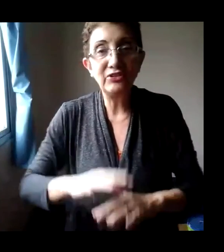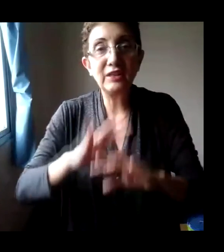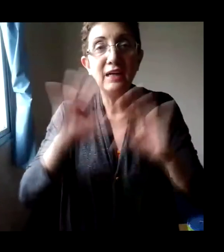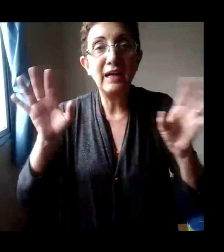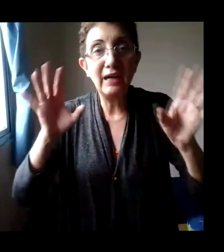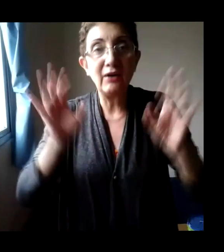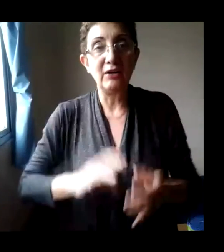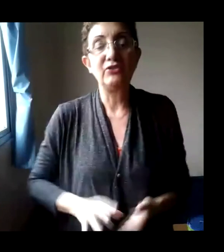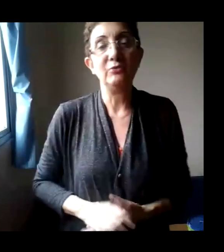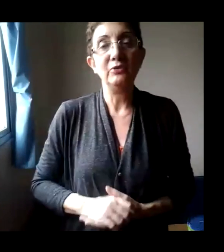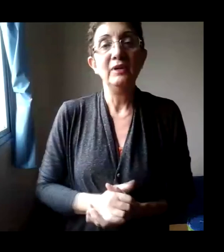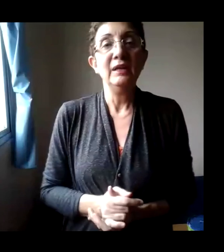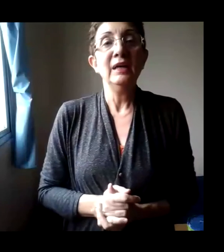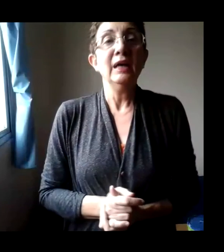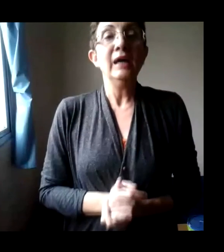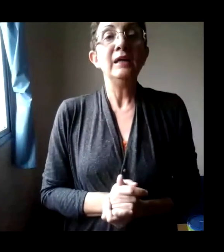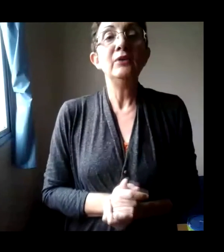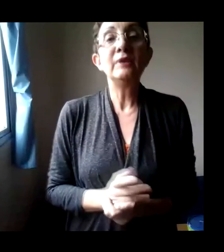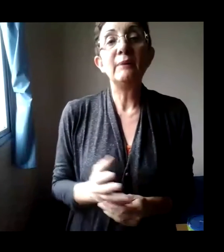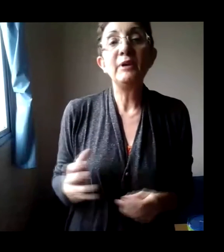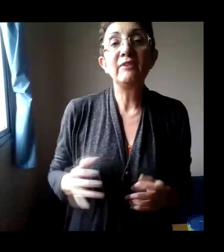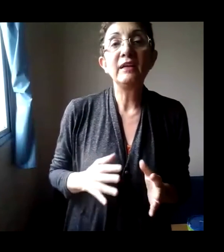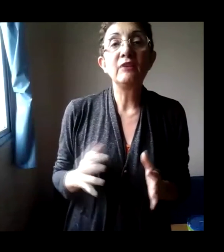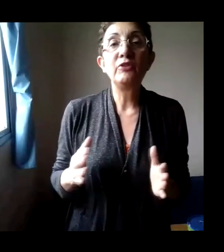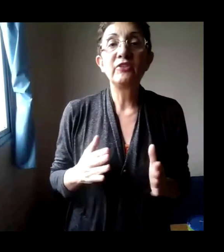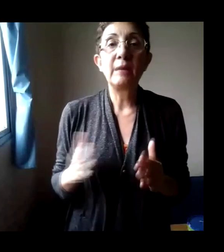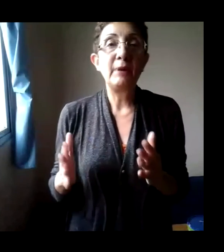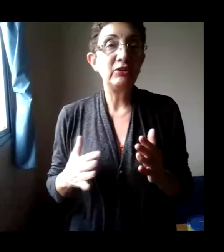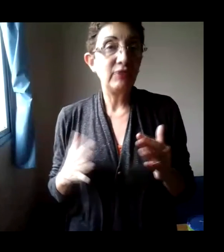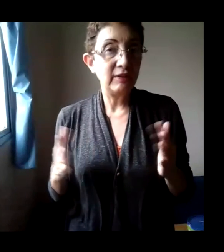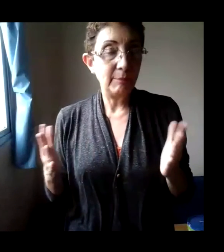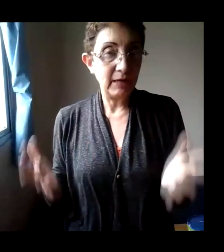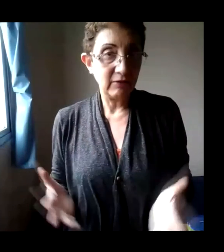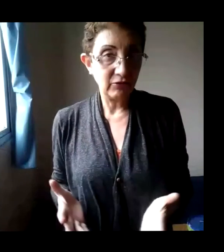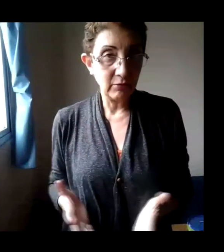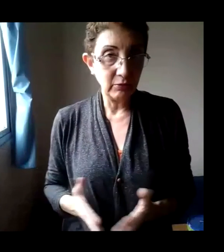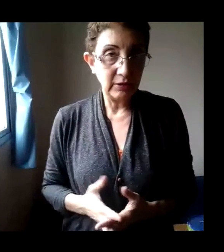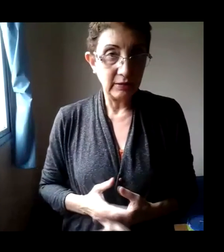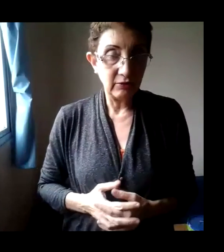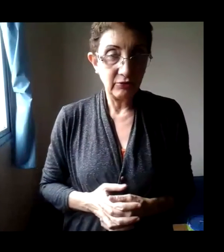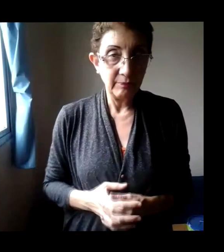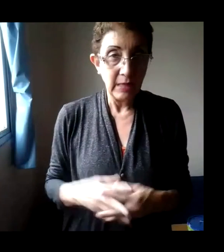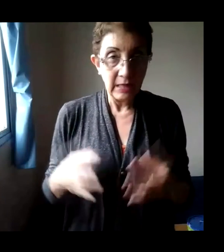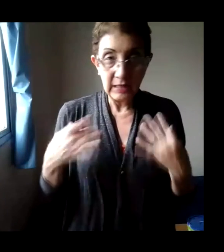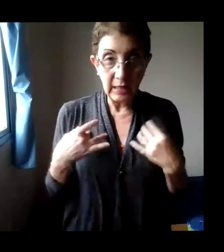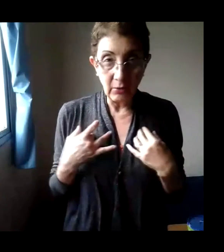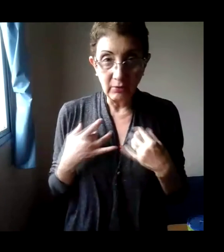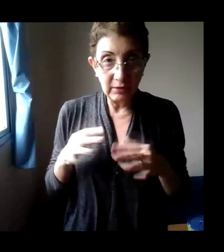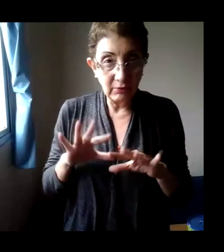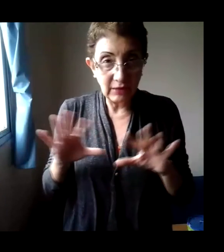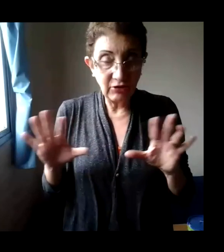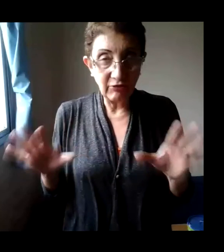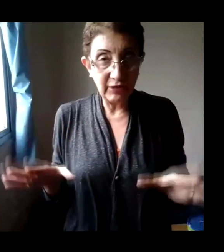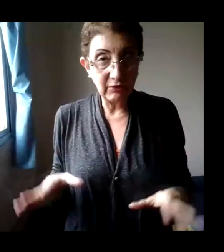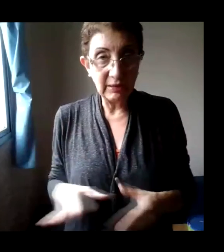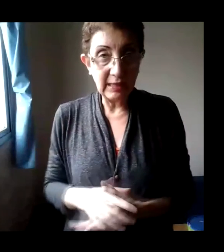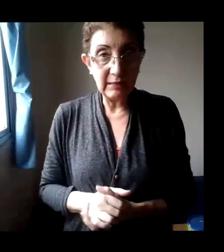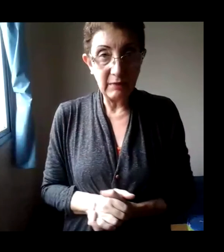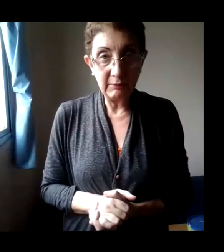dica é ótimo. Nunca pensei que eu fosse capaz de fazer peças tão bonitas. E eu, que nunca tinha feito em nada em um